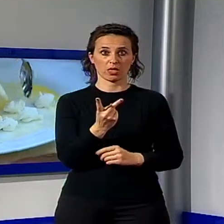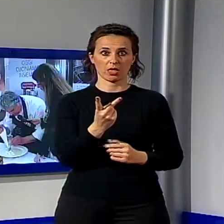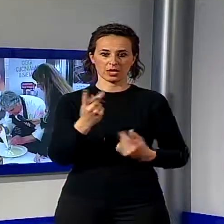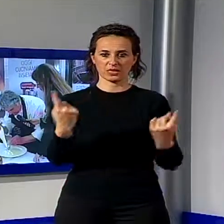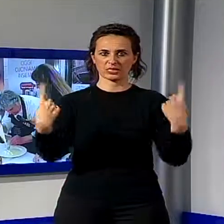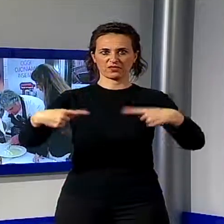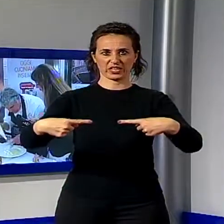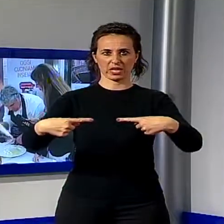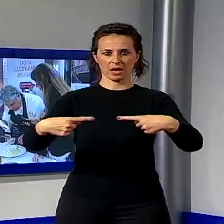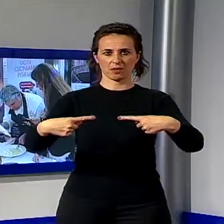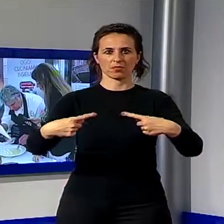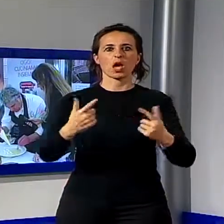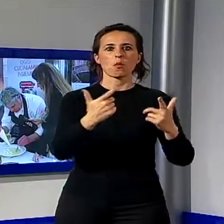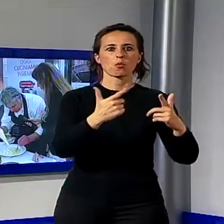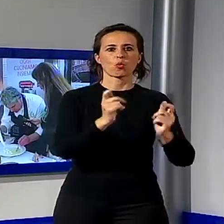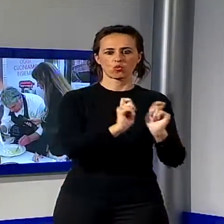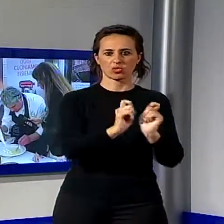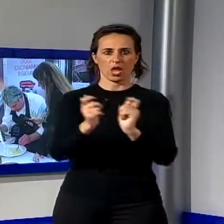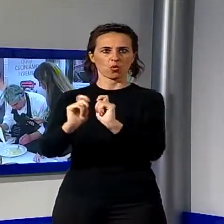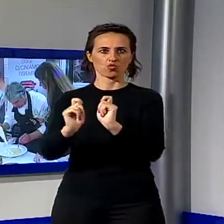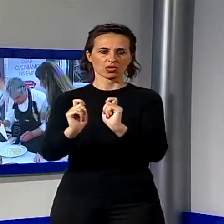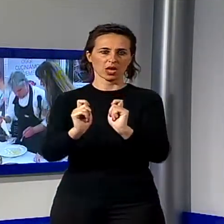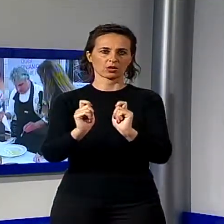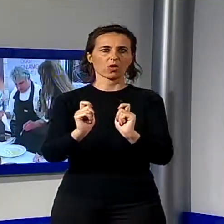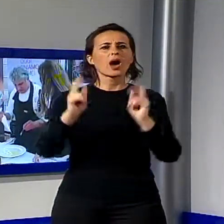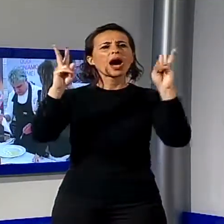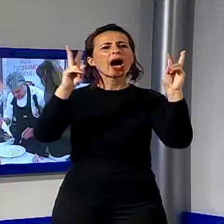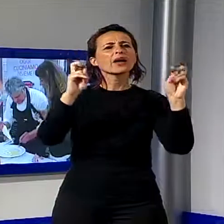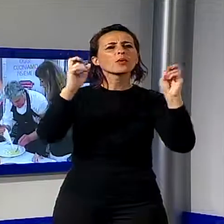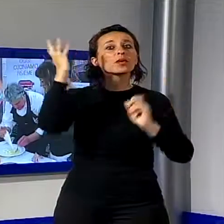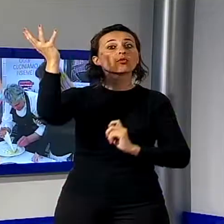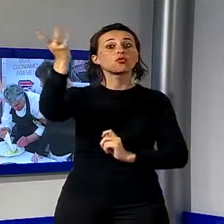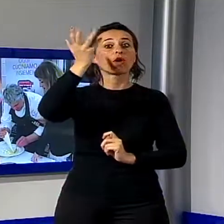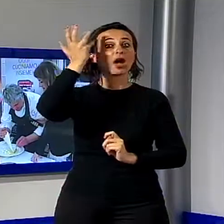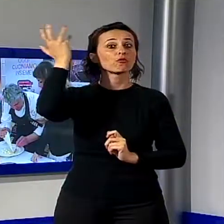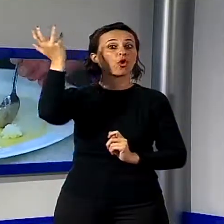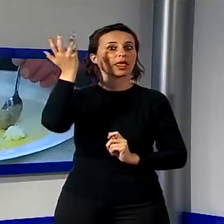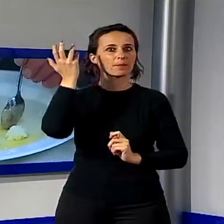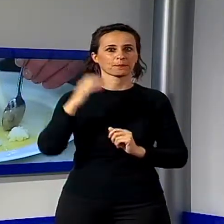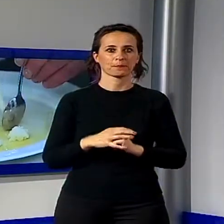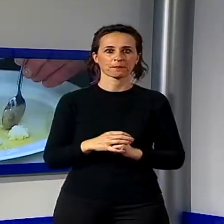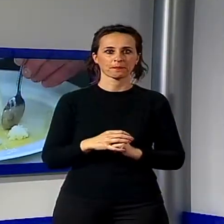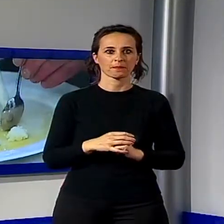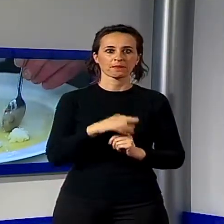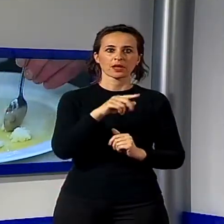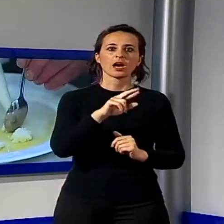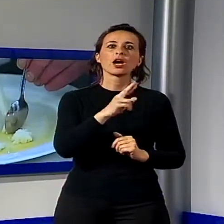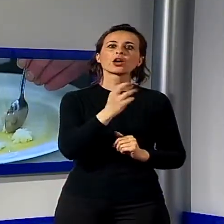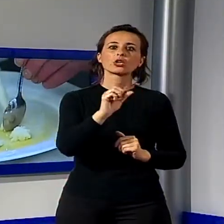piatti di alta cucina che dovevano sviluppare il tema delle favole assegnato dagli organizzatori. Lo chef Raffaele Ros, del ristorante